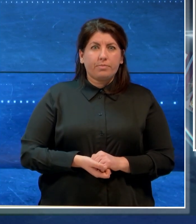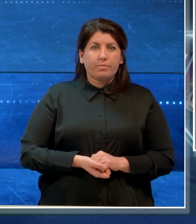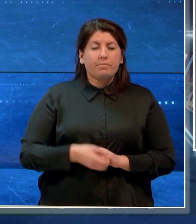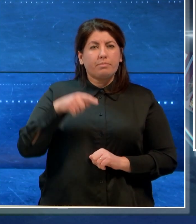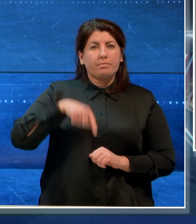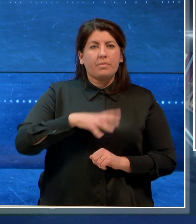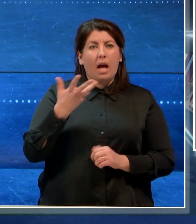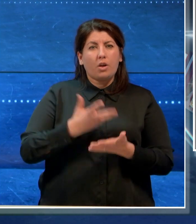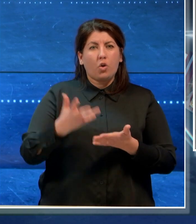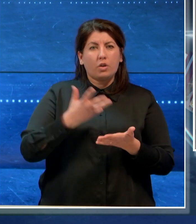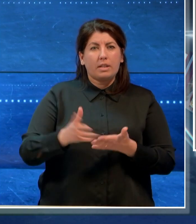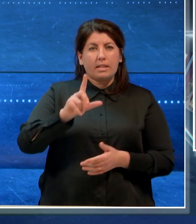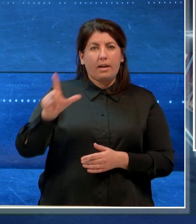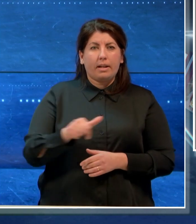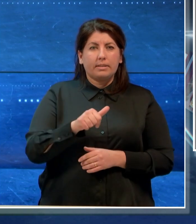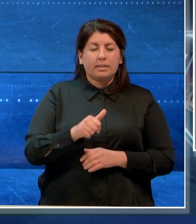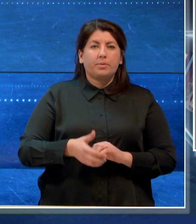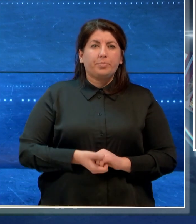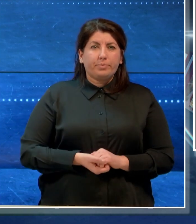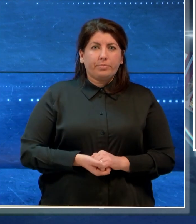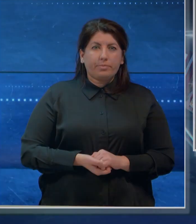E adesso le altre notizie del TG Liss.